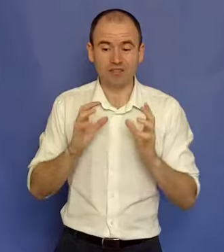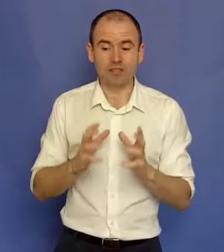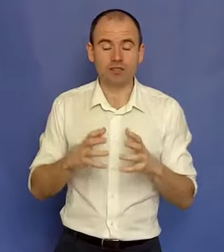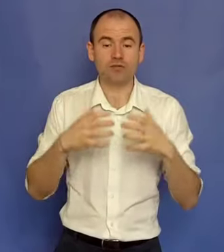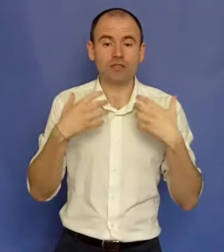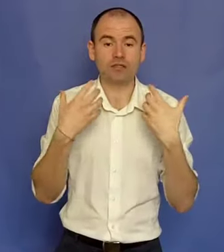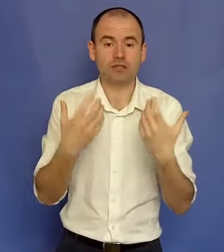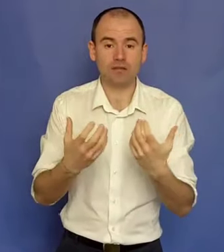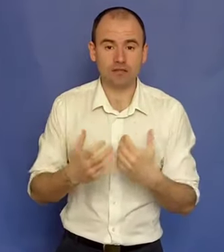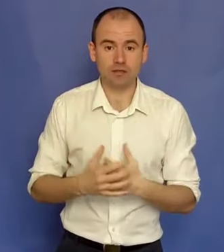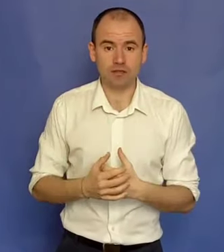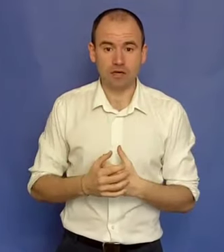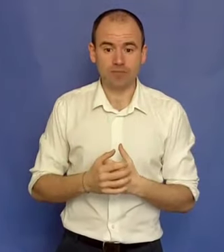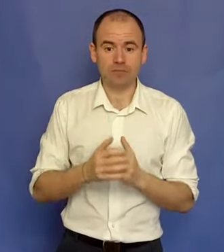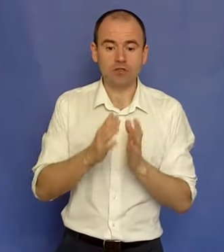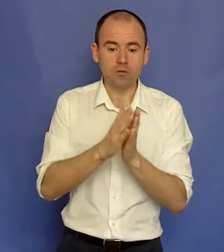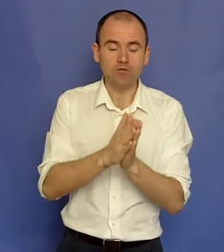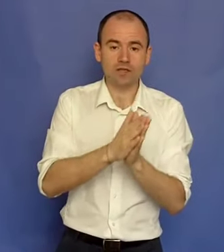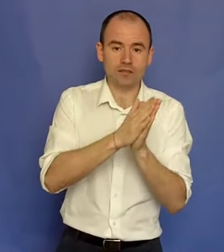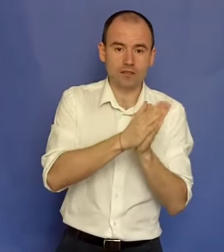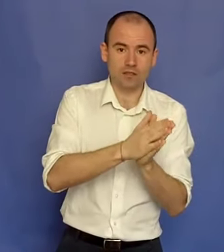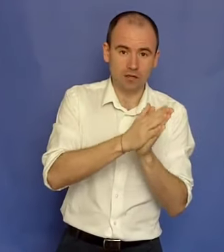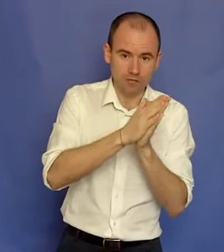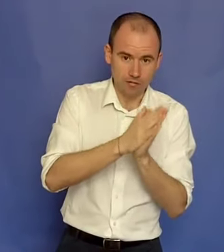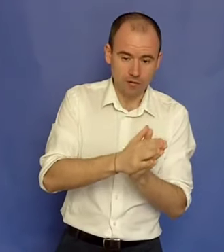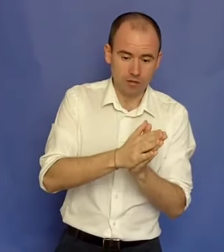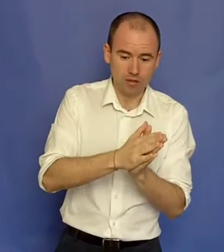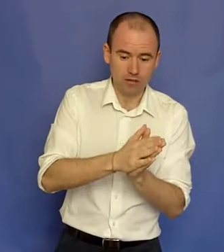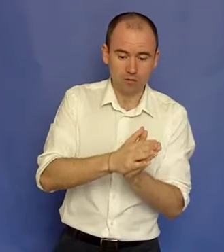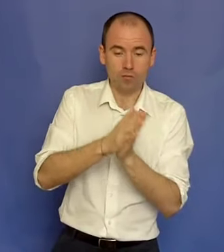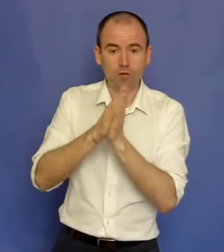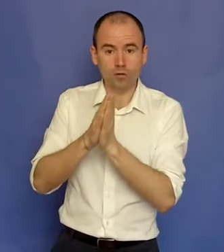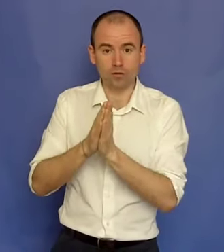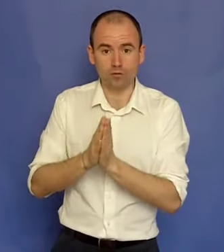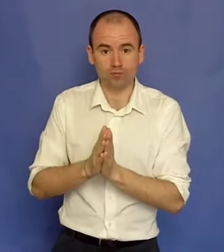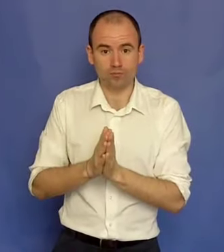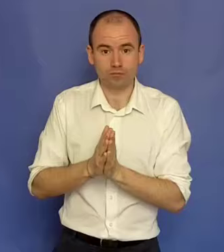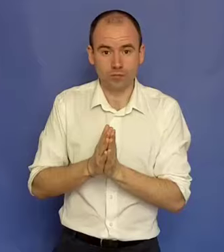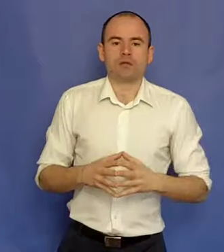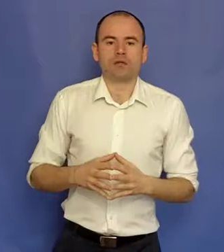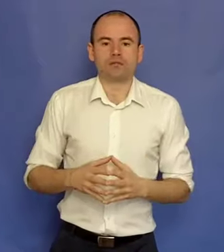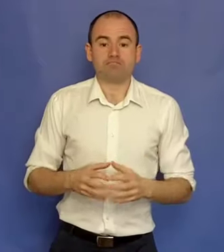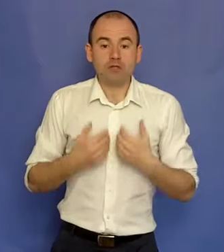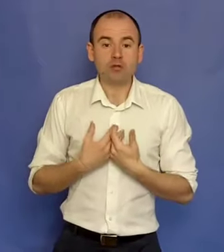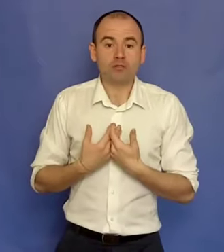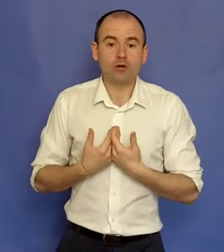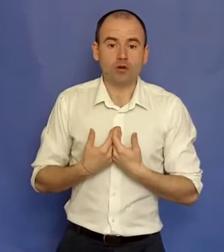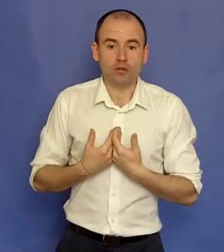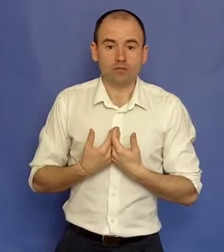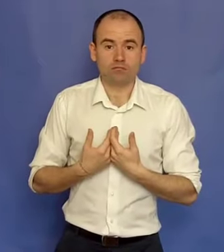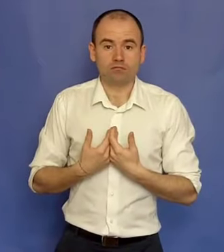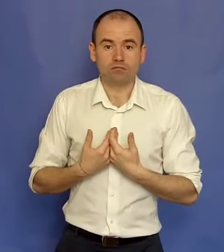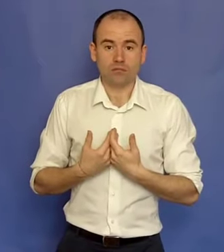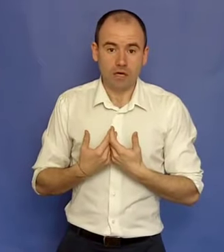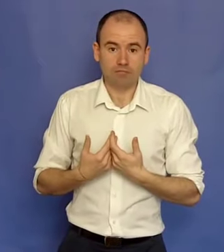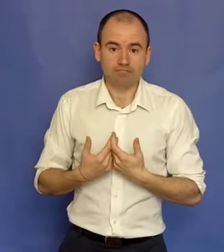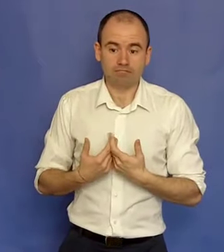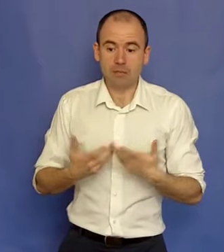gândește-te ce fel de stil de viață vrei să ai și cum faci să treci de la nivelul la care ești acum la următorul. Eu sunt psiholog de